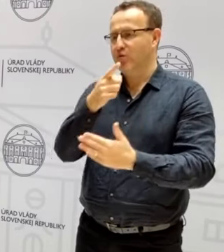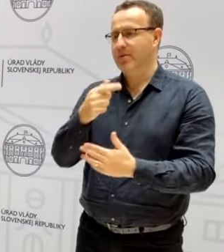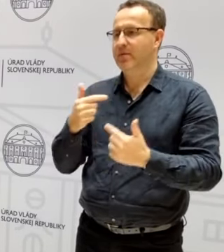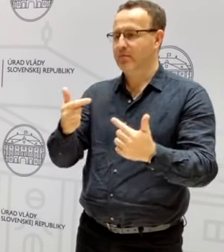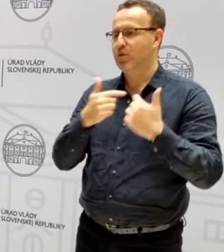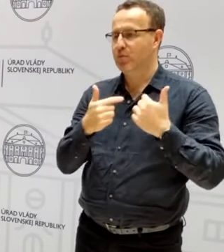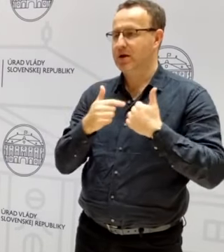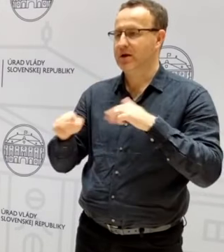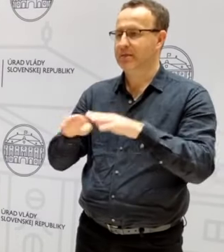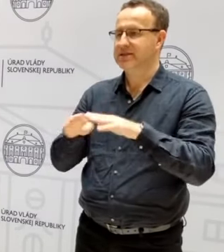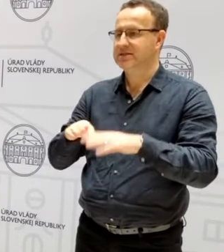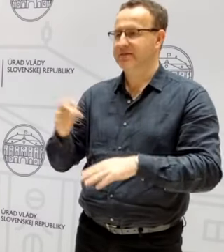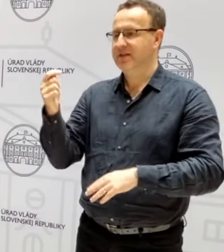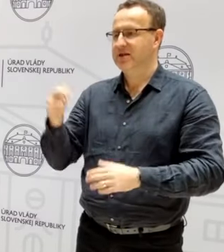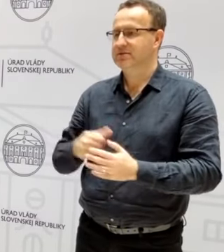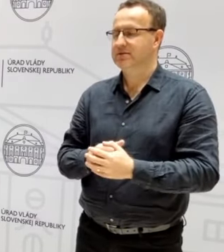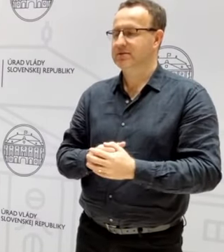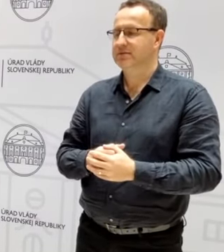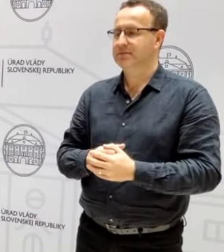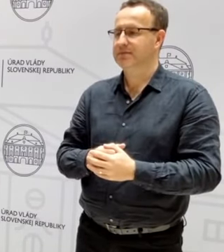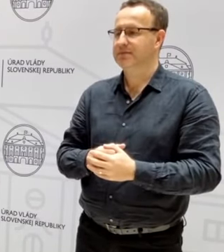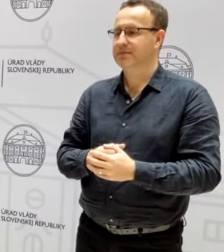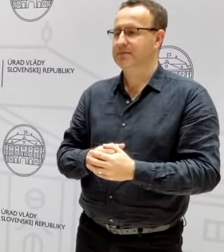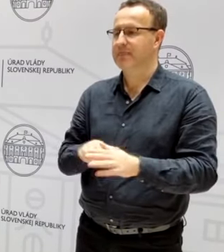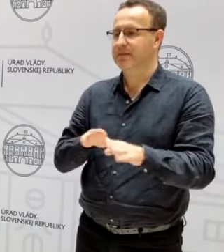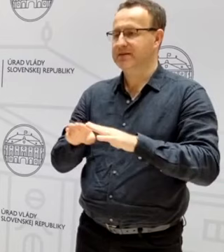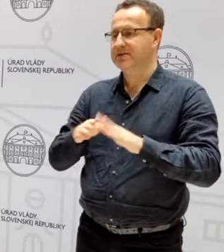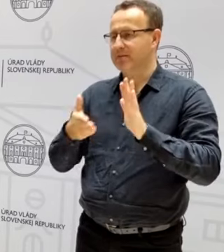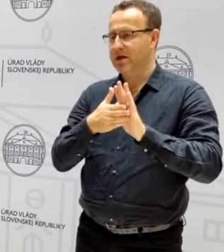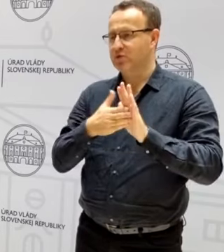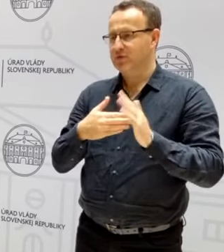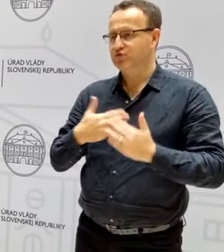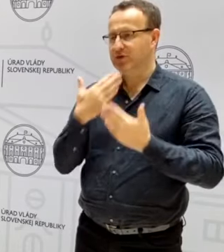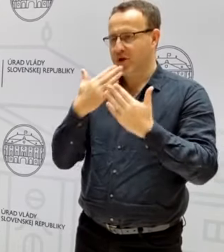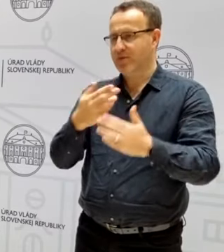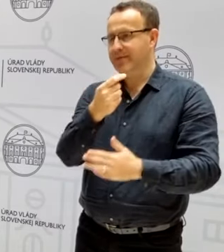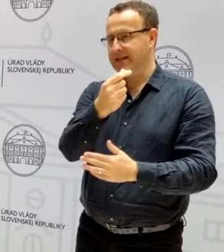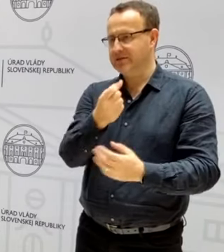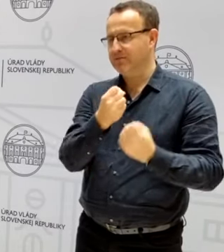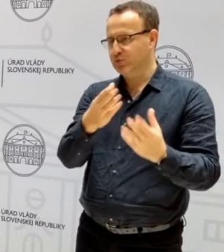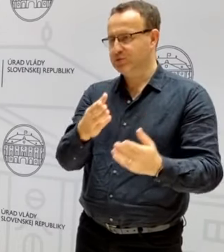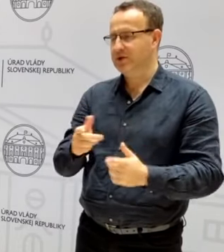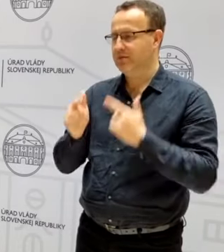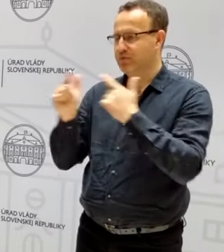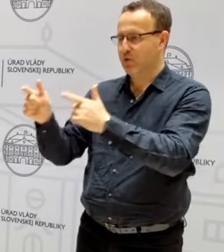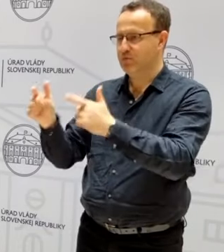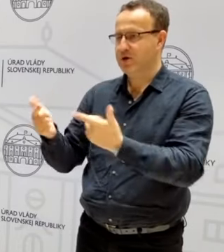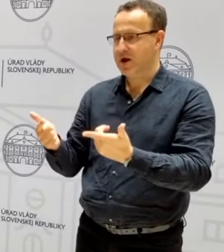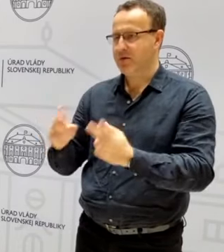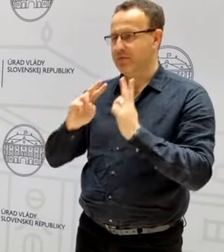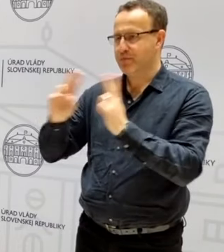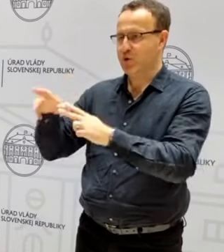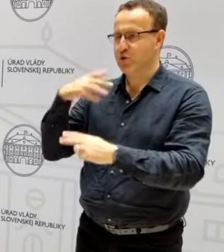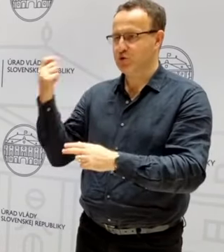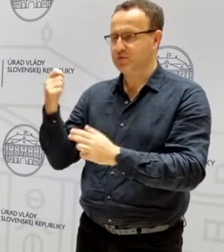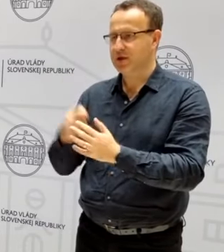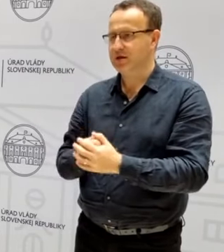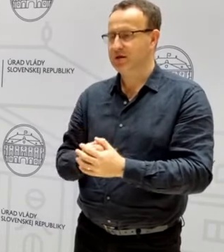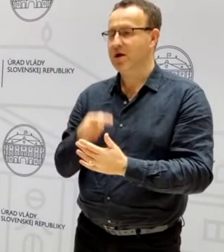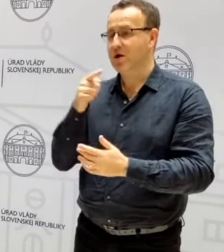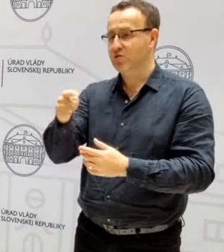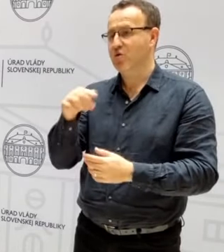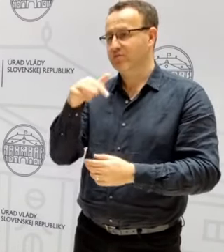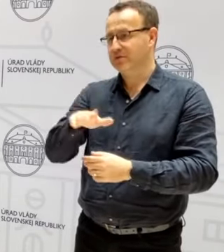ministerstvu financí ministrovi Matovičovi, ktorý podporil tento návrh napriek tomu, že predstavuje